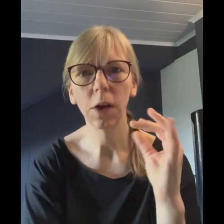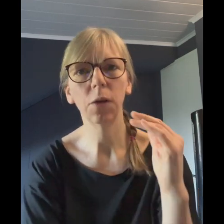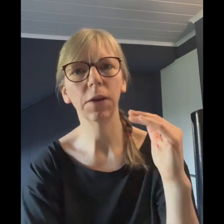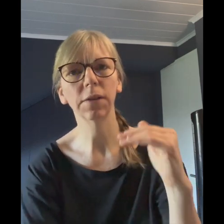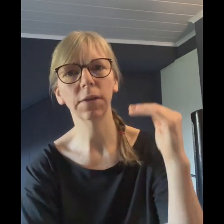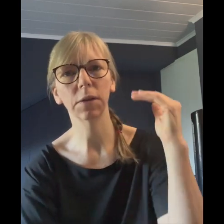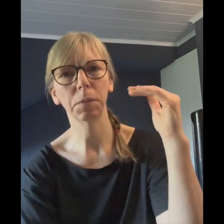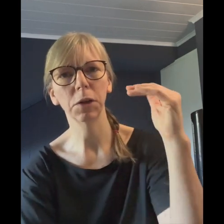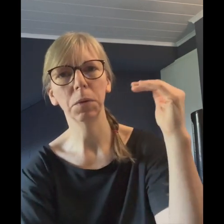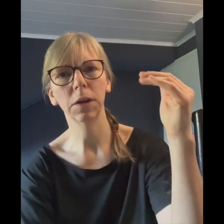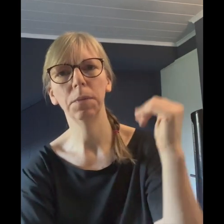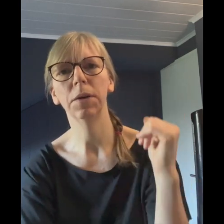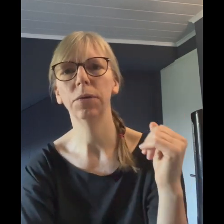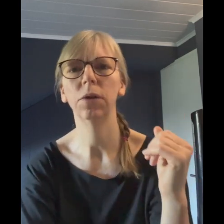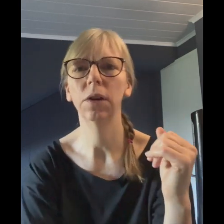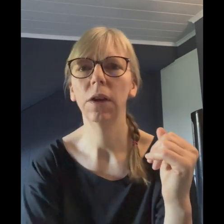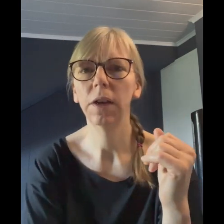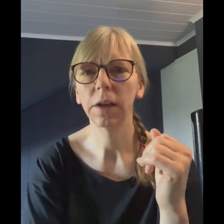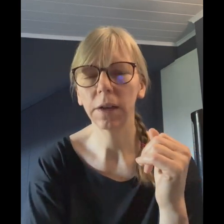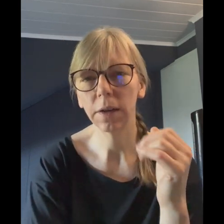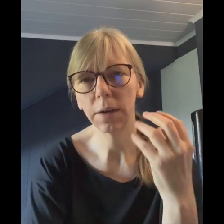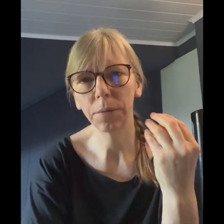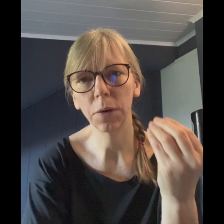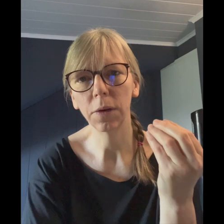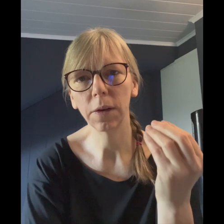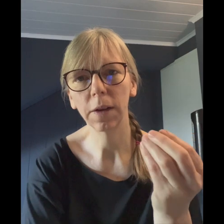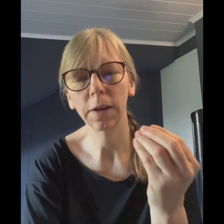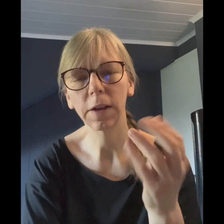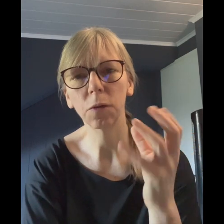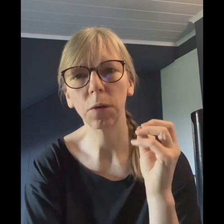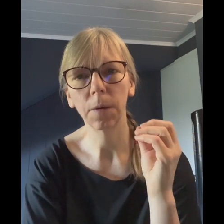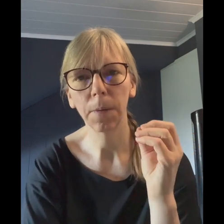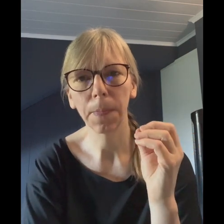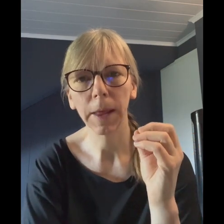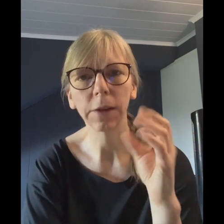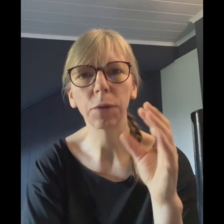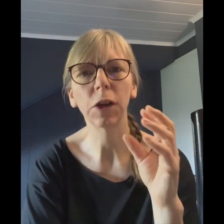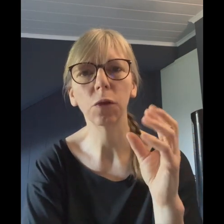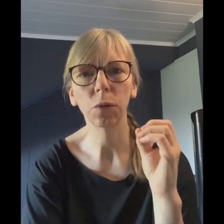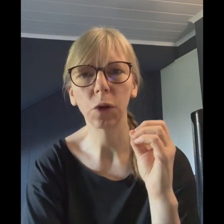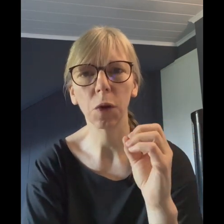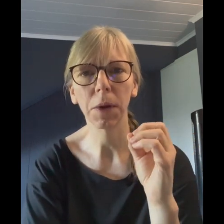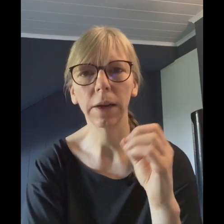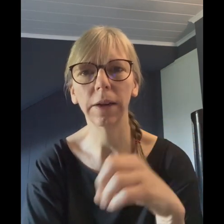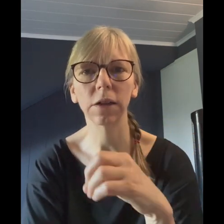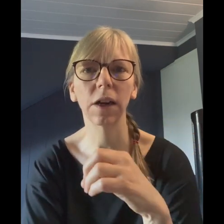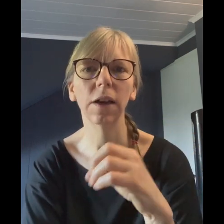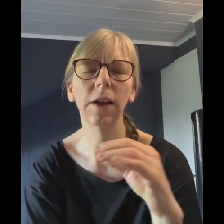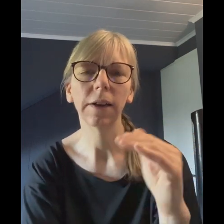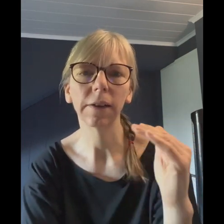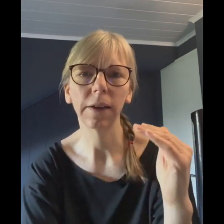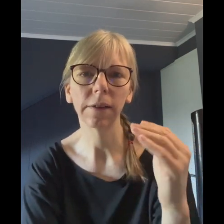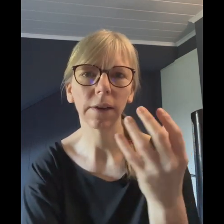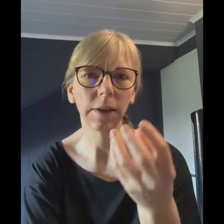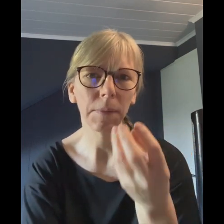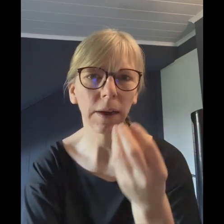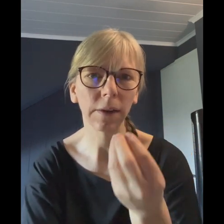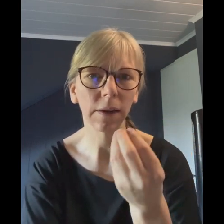Und das ist das Beispiel immer für einen Keton, also für einen Ketonkörper an der Stelle. Das heißt, die machen dann